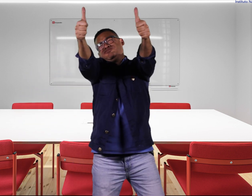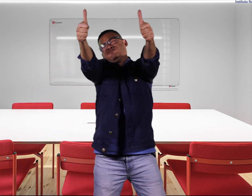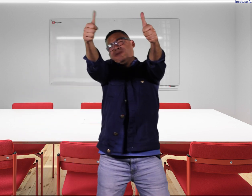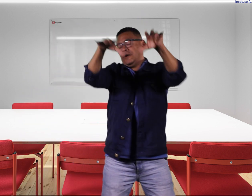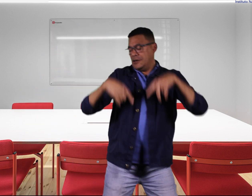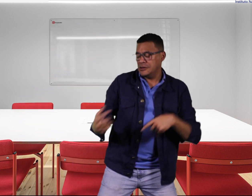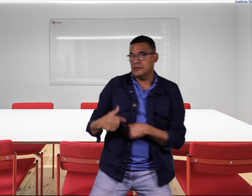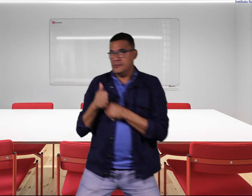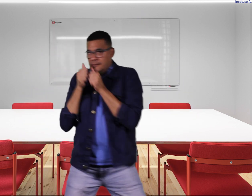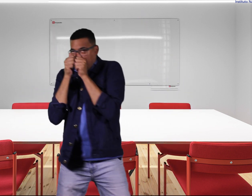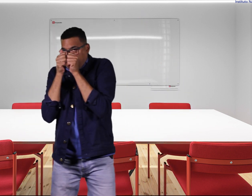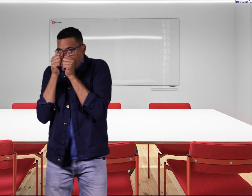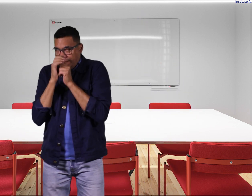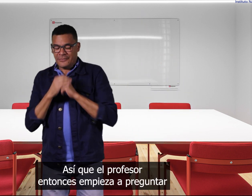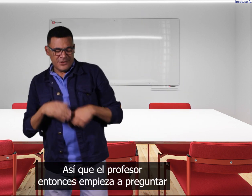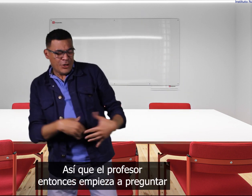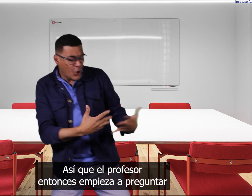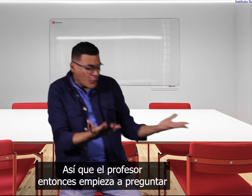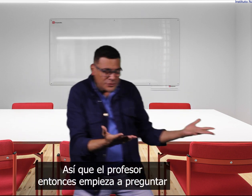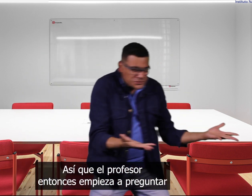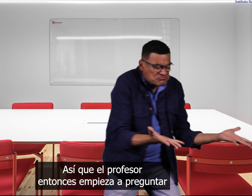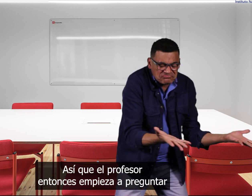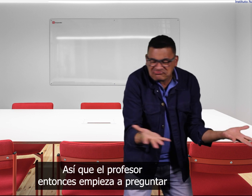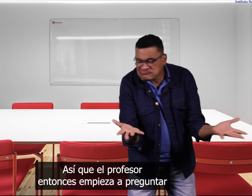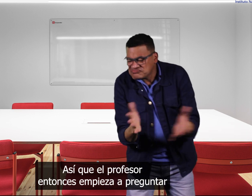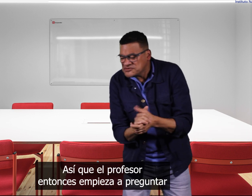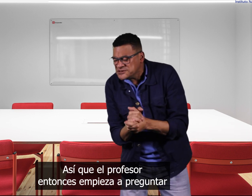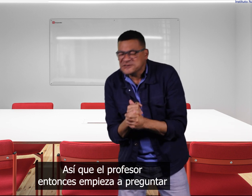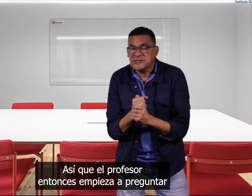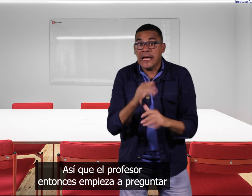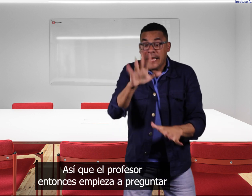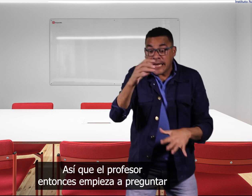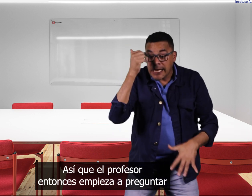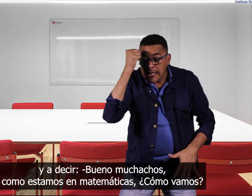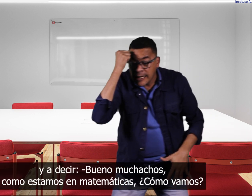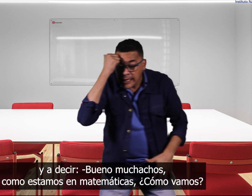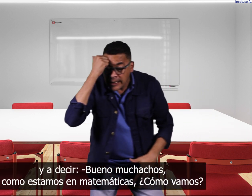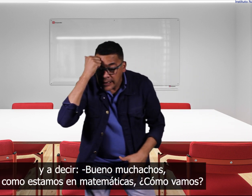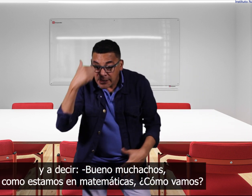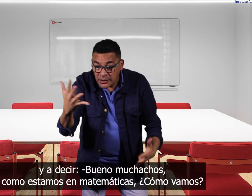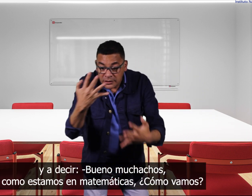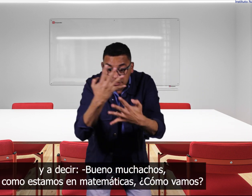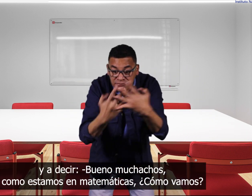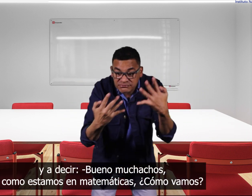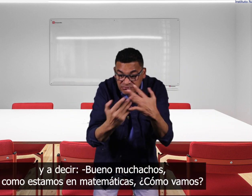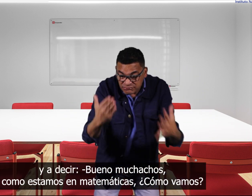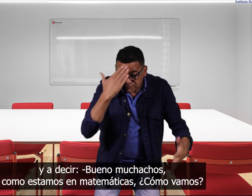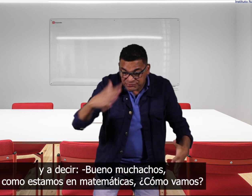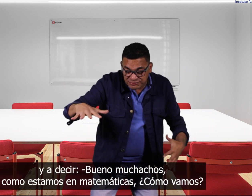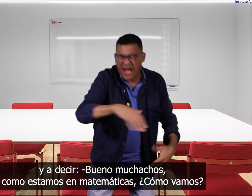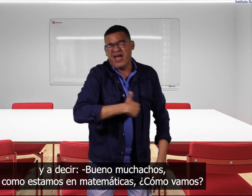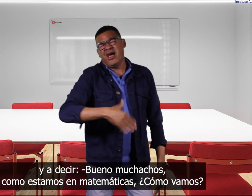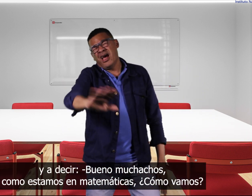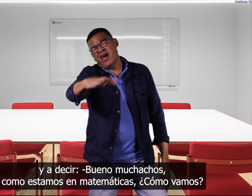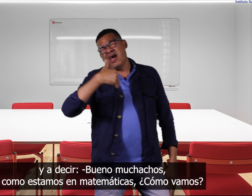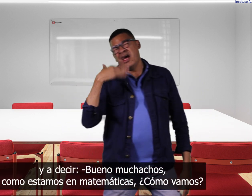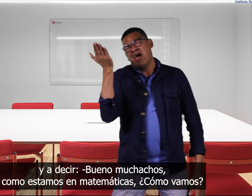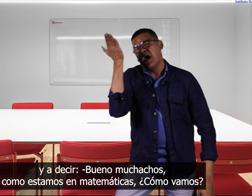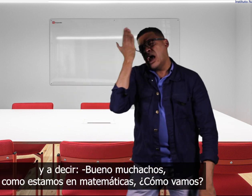así que el profesor entonces empieza a preguntar y a decir bueno muchachos cómo estamos en matemáticas cómo